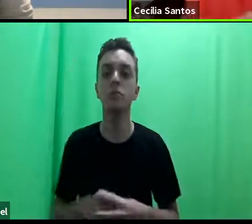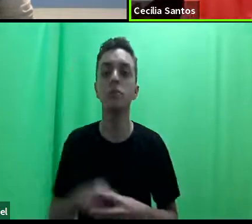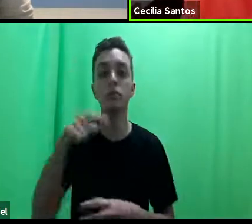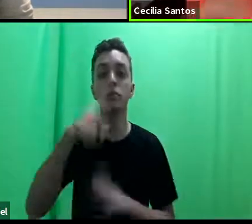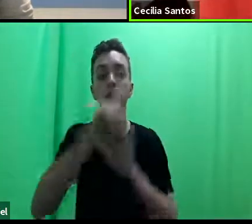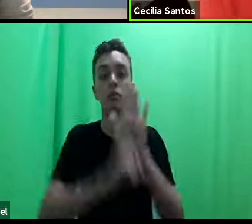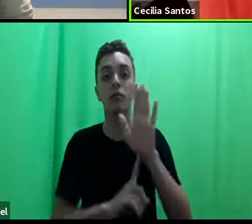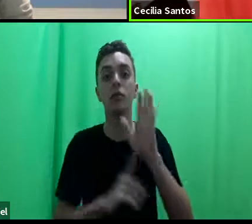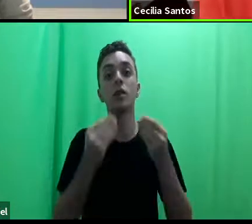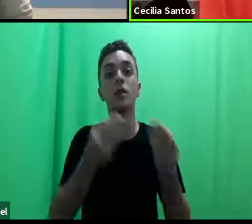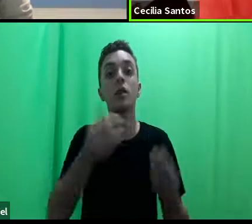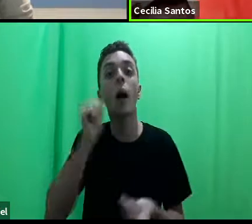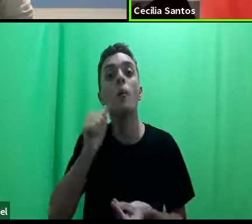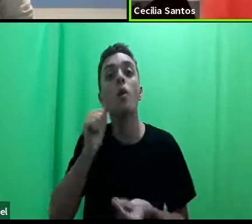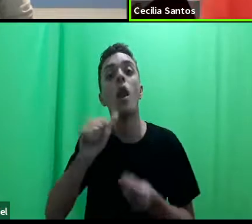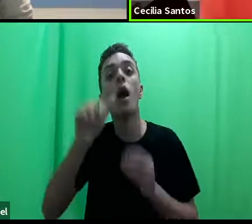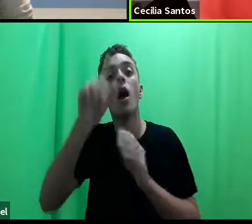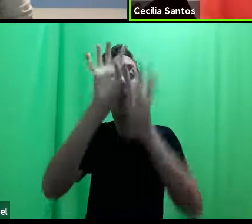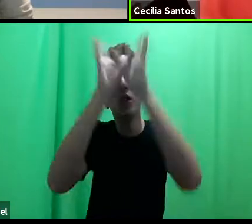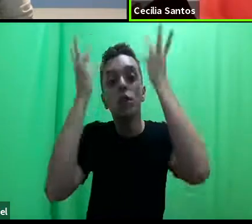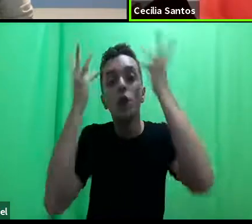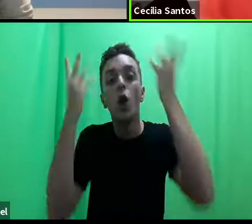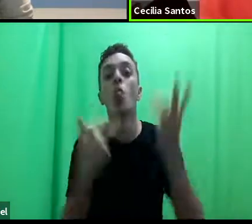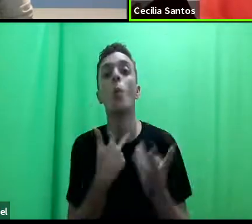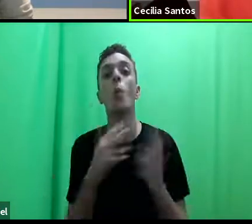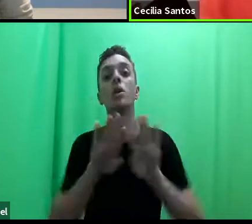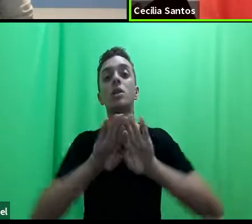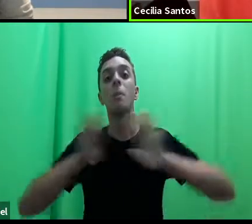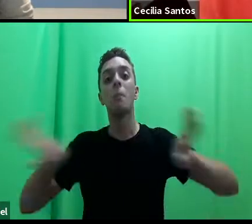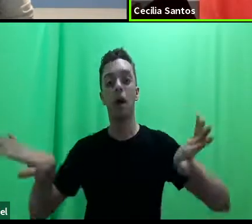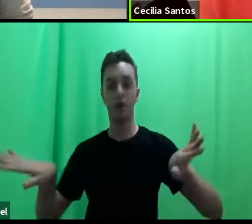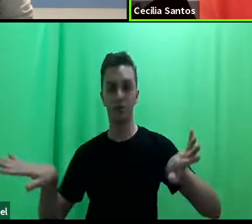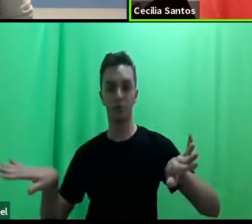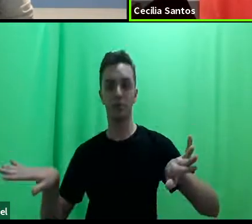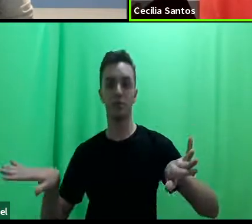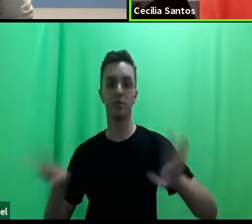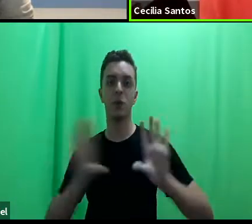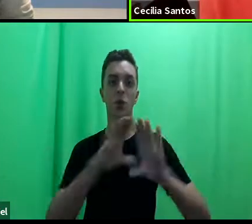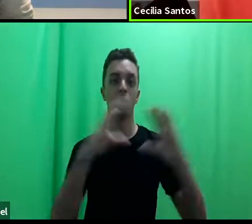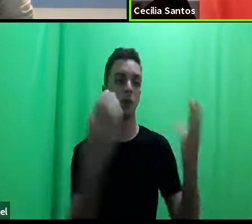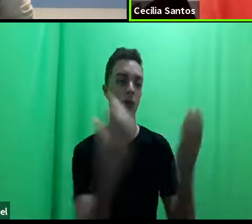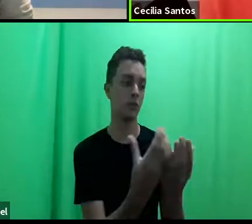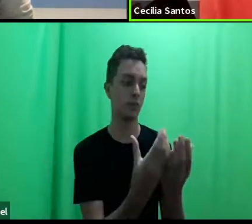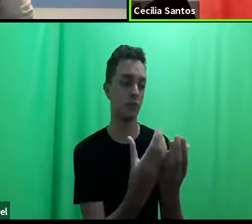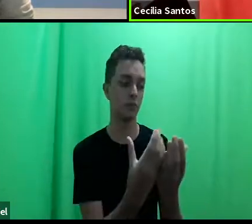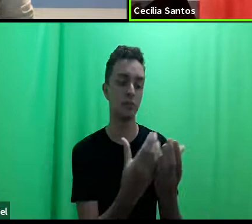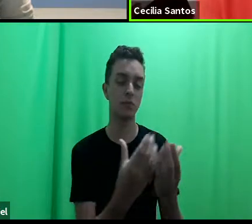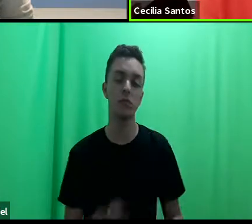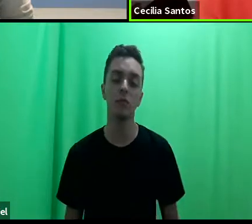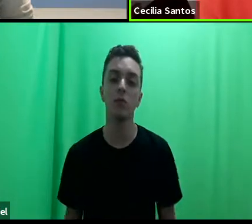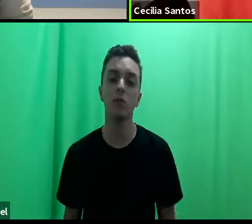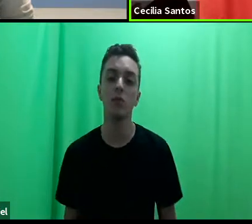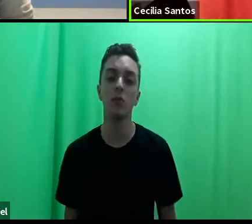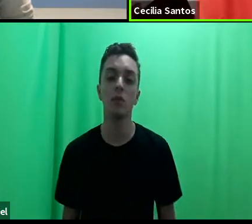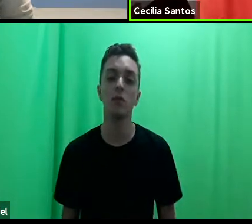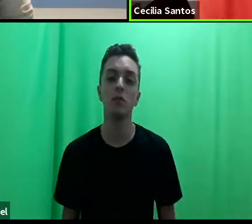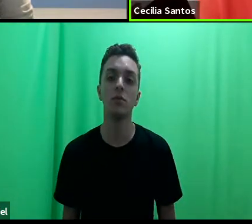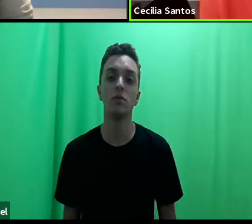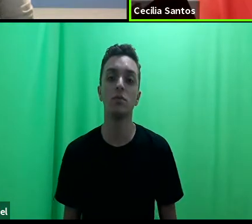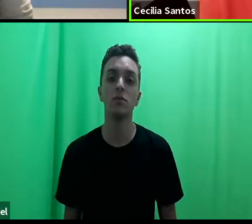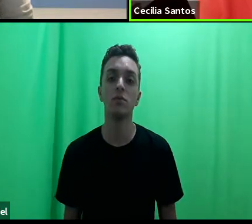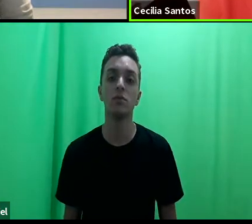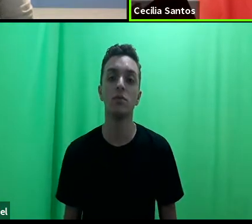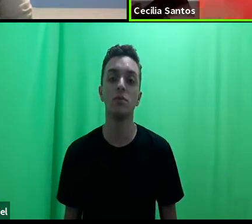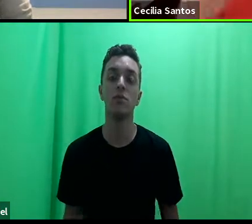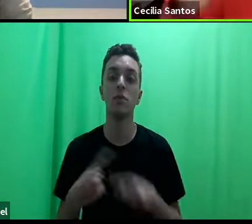da mulher indígena não pode ser separado do direito da comunidade, e já não é